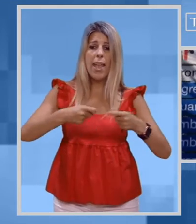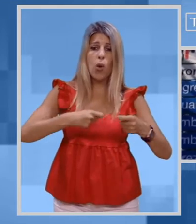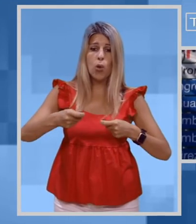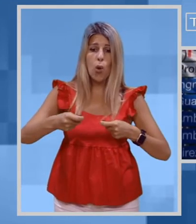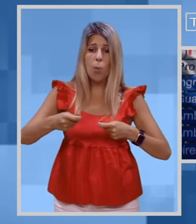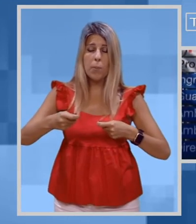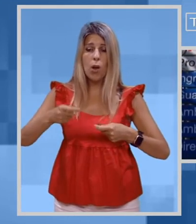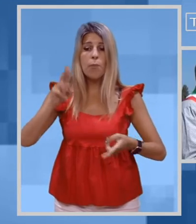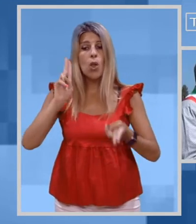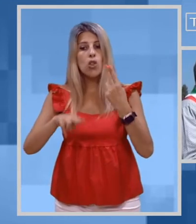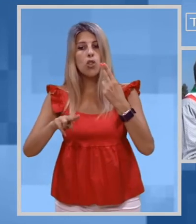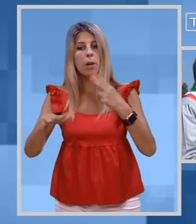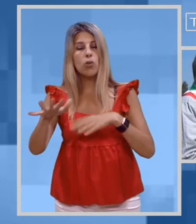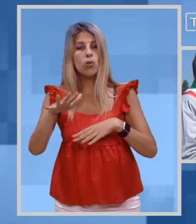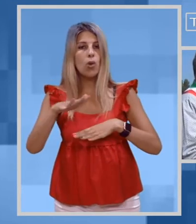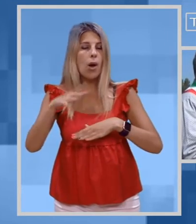soprattutto in piena estate.